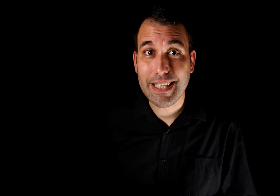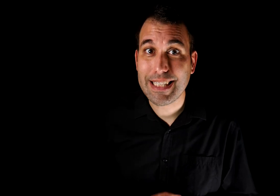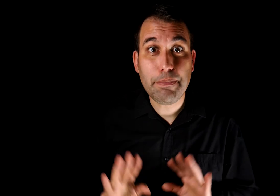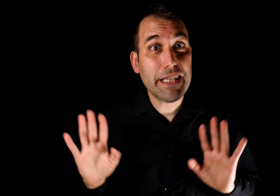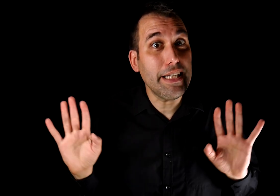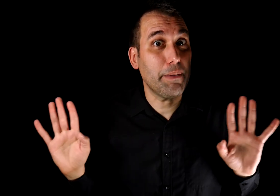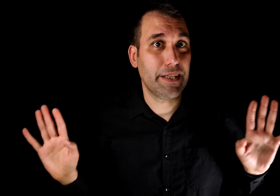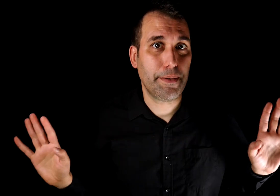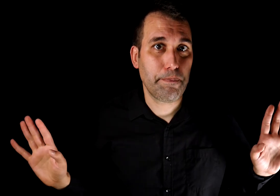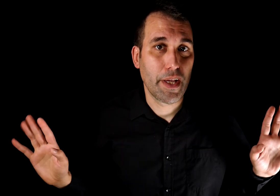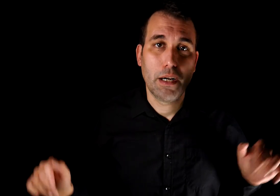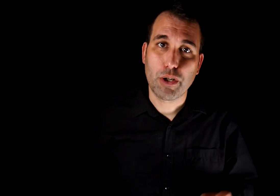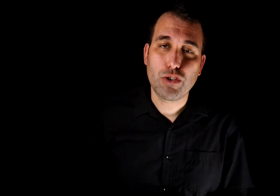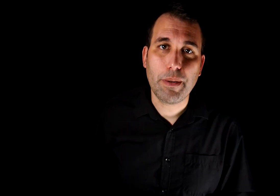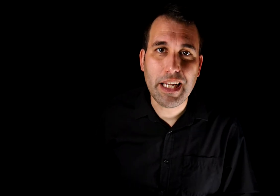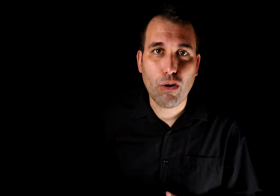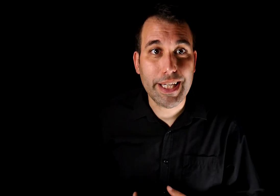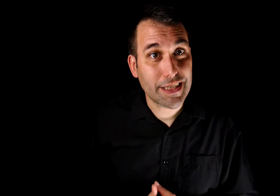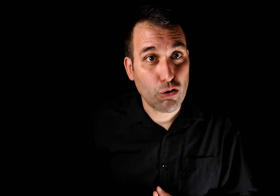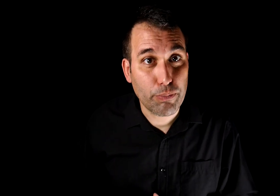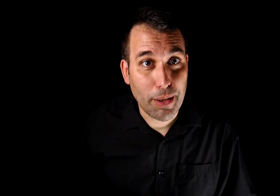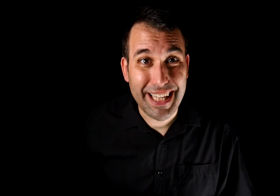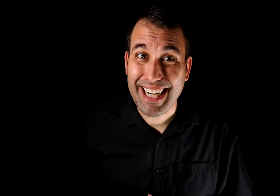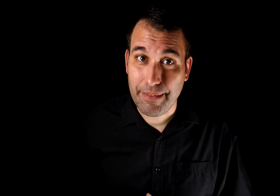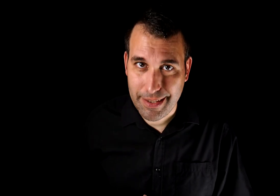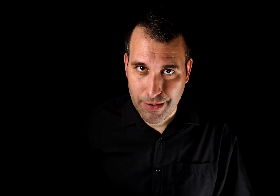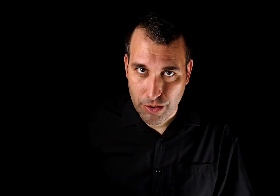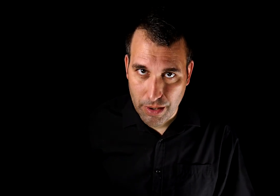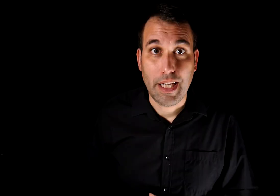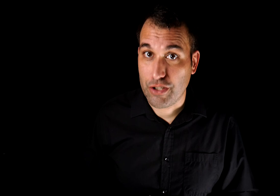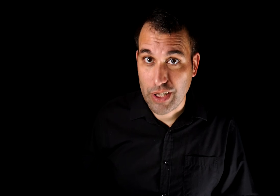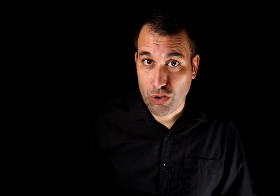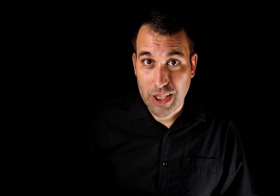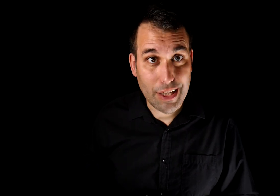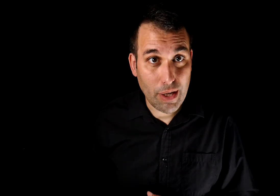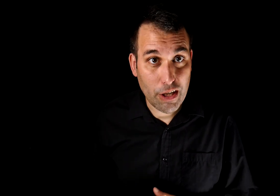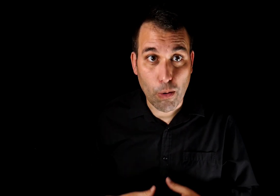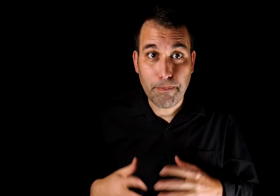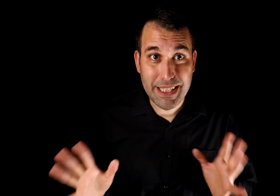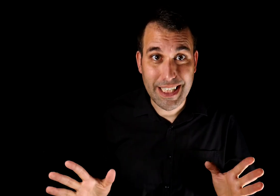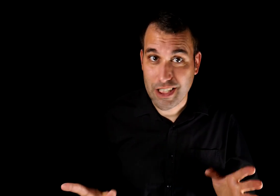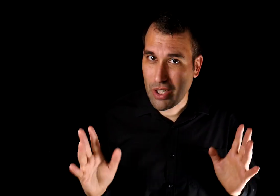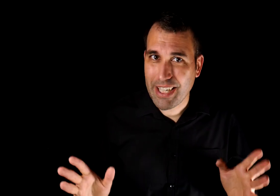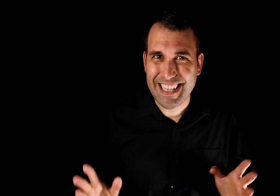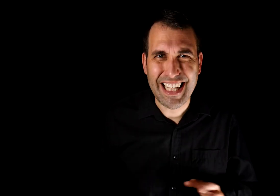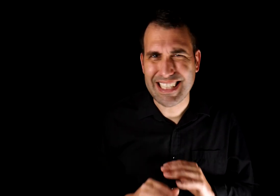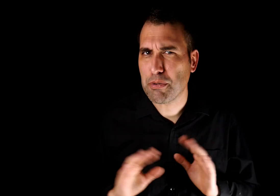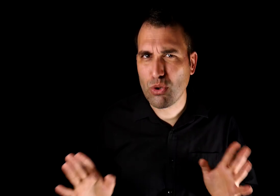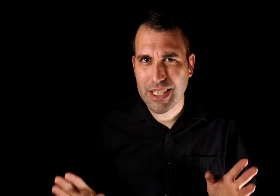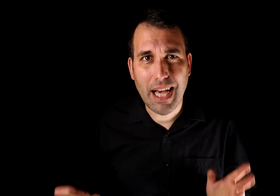redes repentinamente porque su familia lo ha ingresado en un programa de rehabilitación. Entre otras cosas adoraba como un mesías y donaba cantidades absurdas